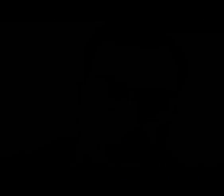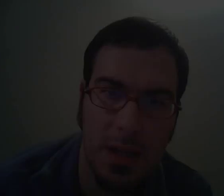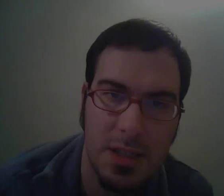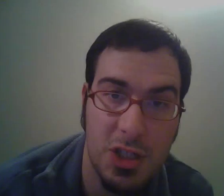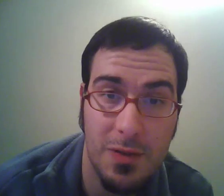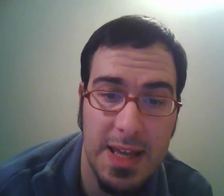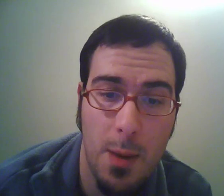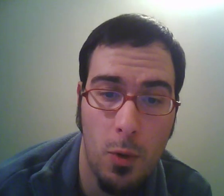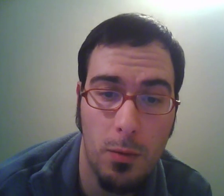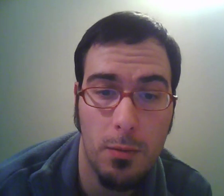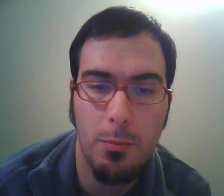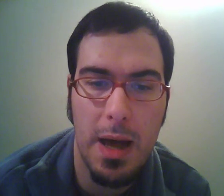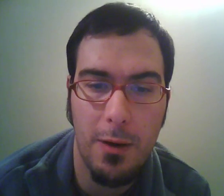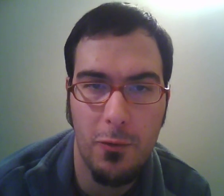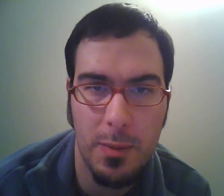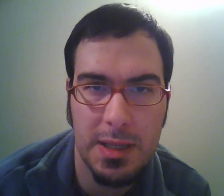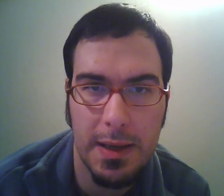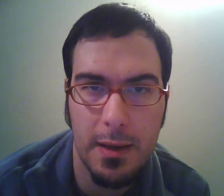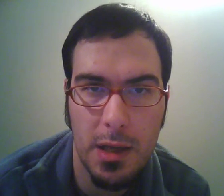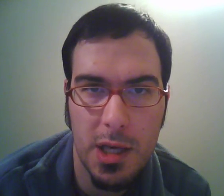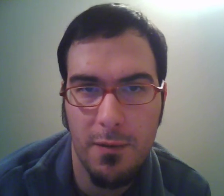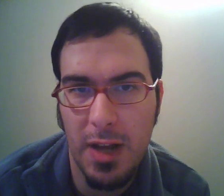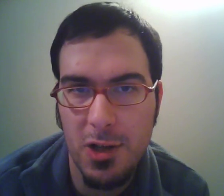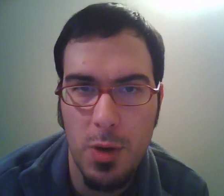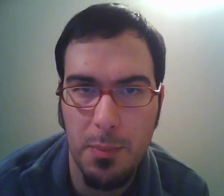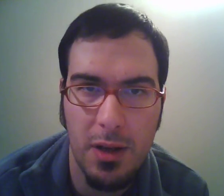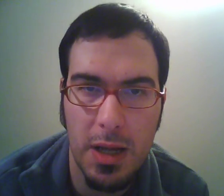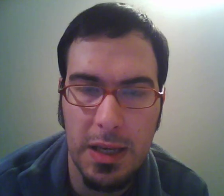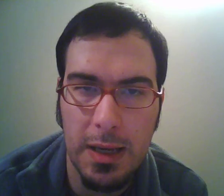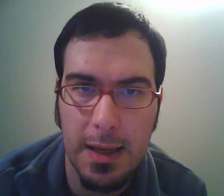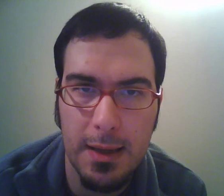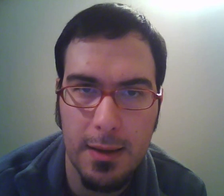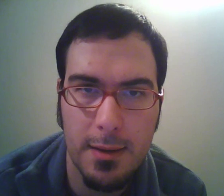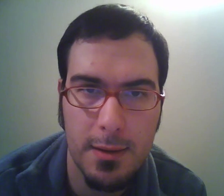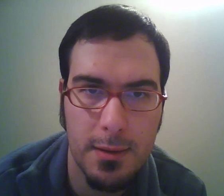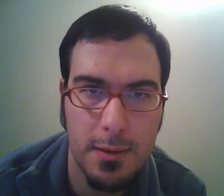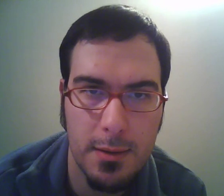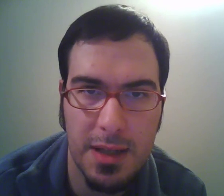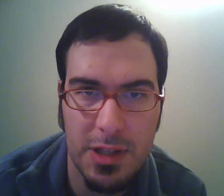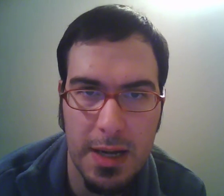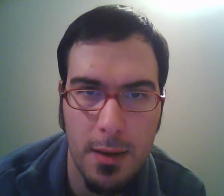ci vediamo ma ovviamente vi lascio una piccola chicca da vedere